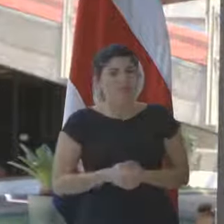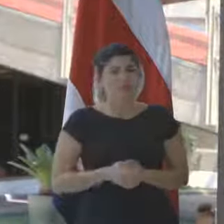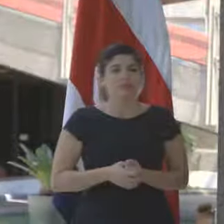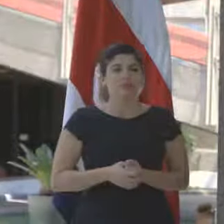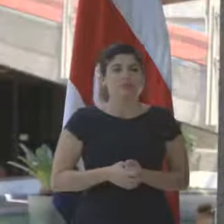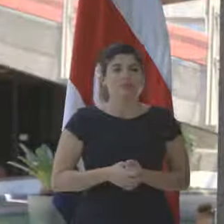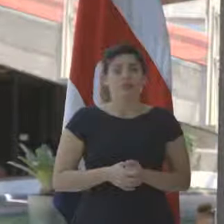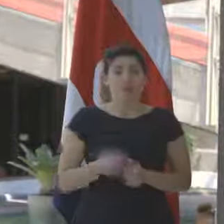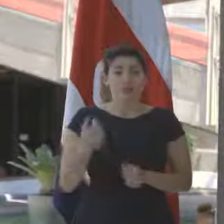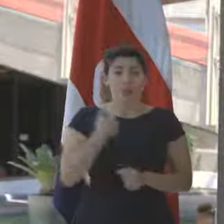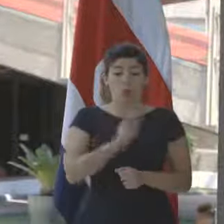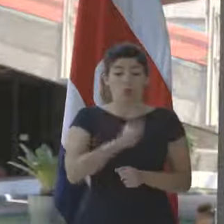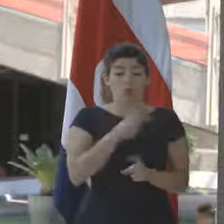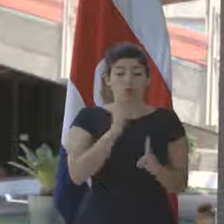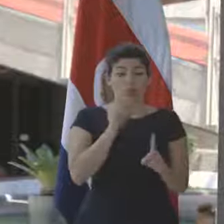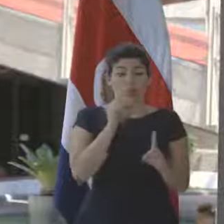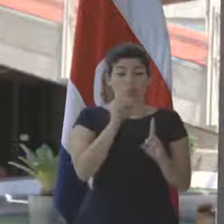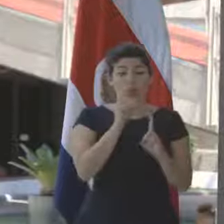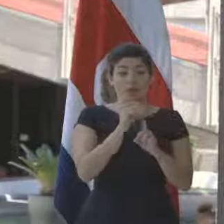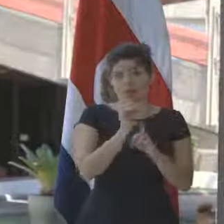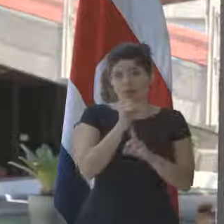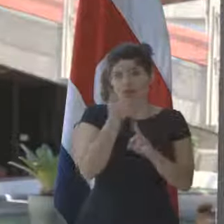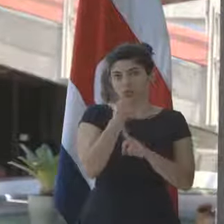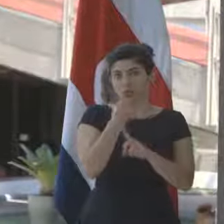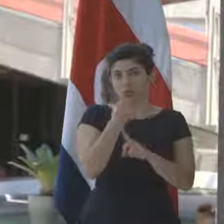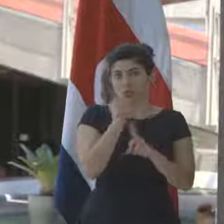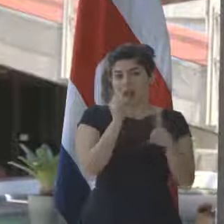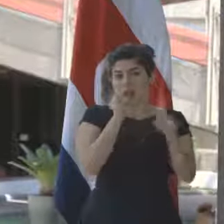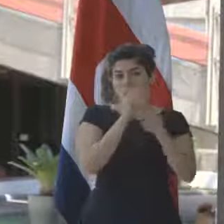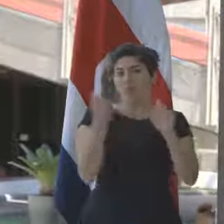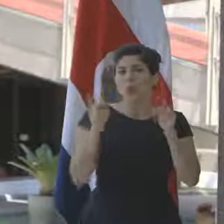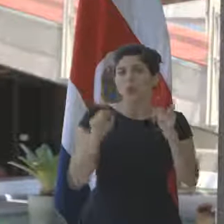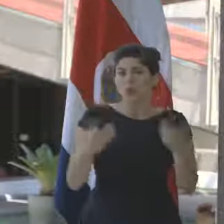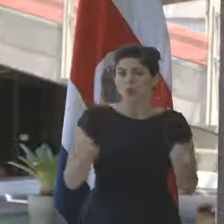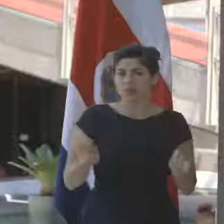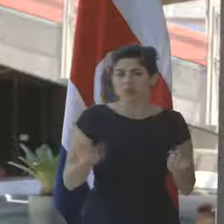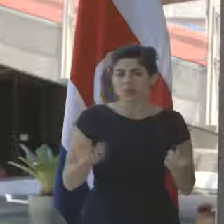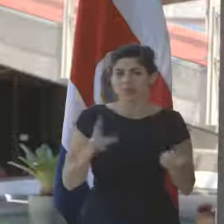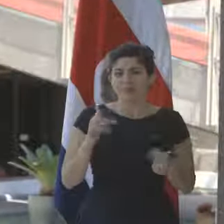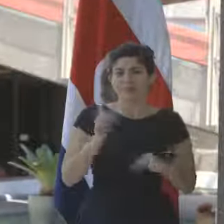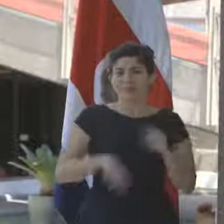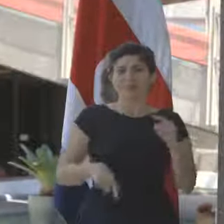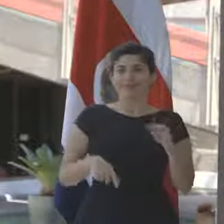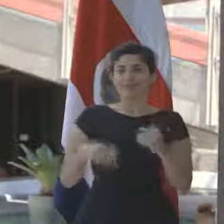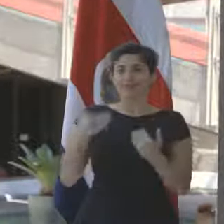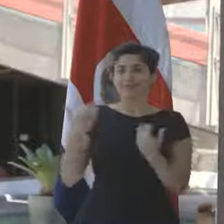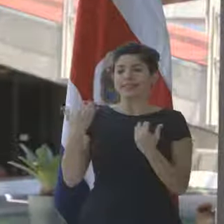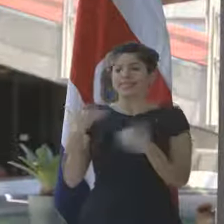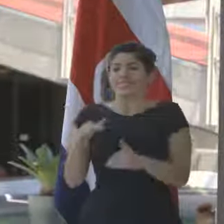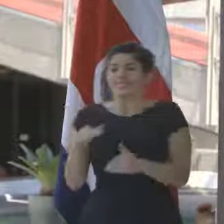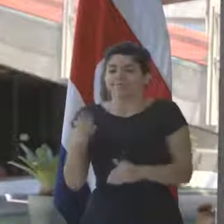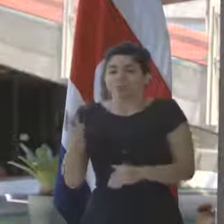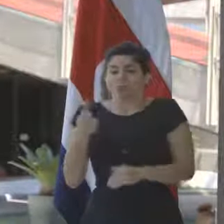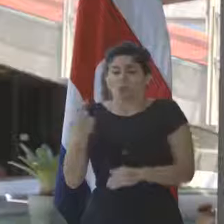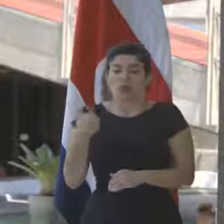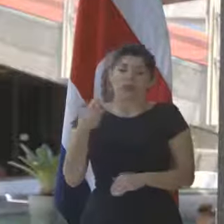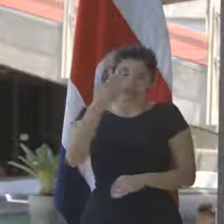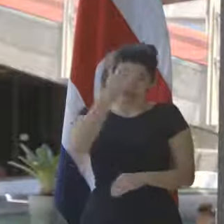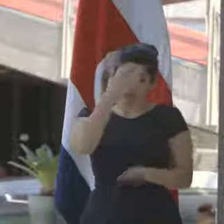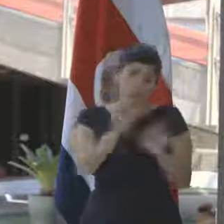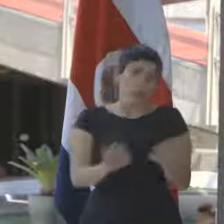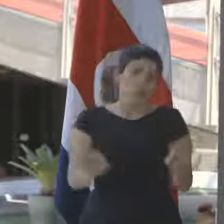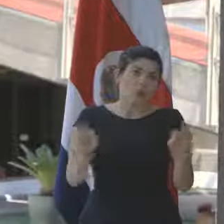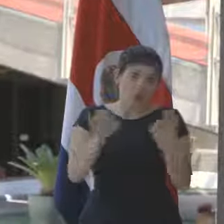Nuestro objetivo como sociedad no puede tampoco limitarse exclusivamente, si bien importante,